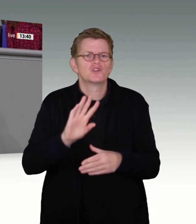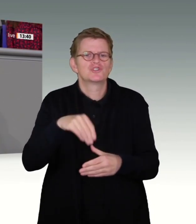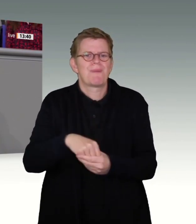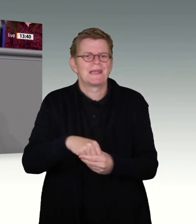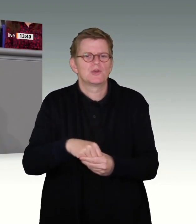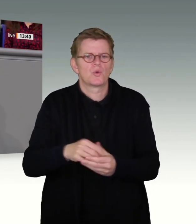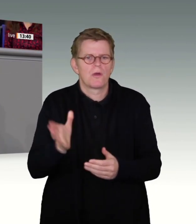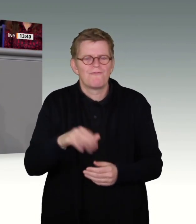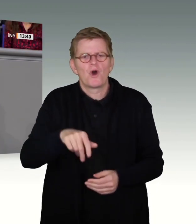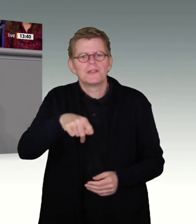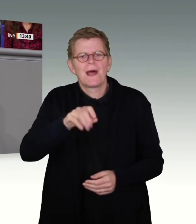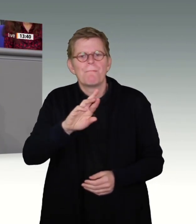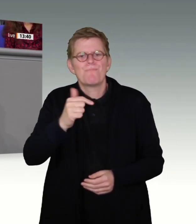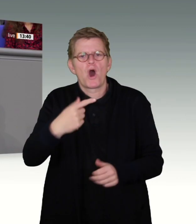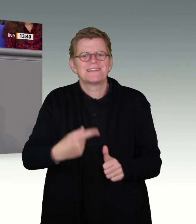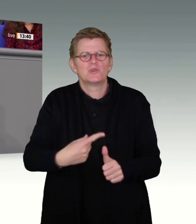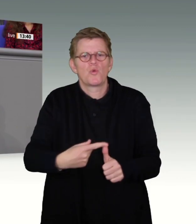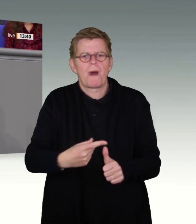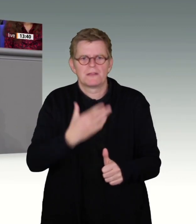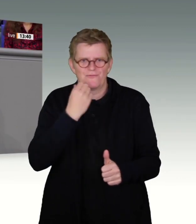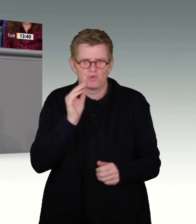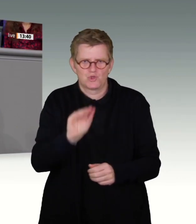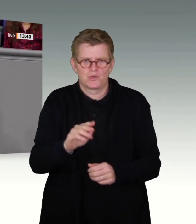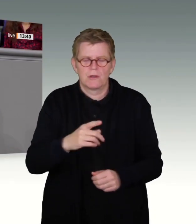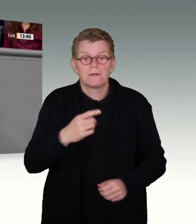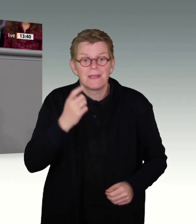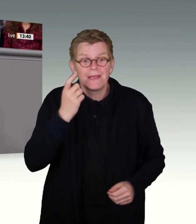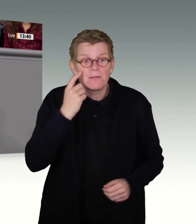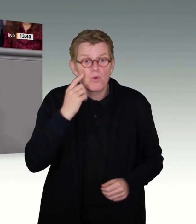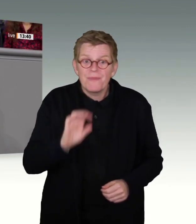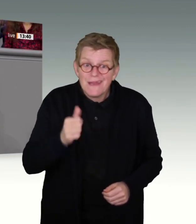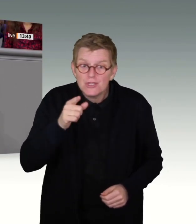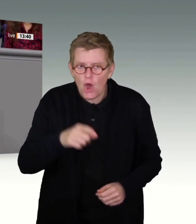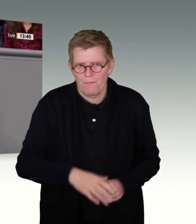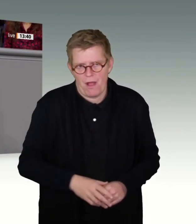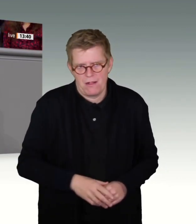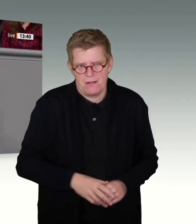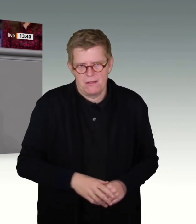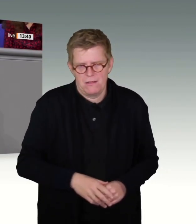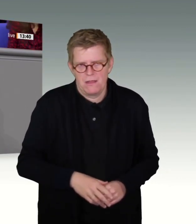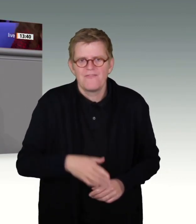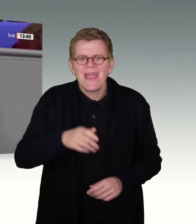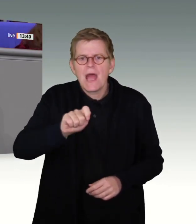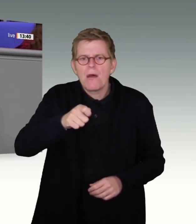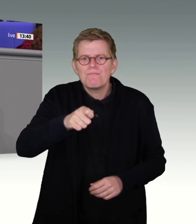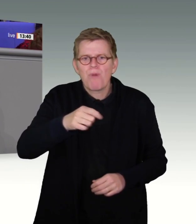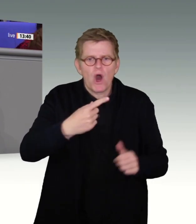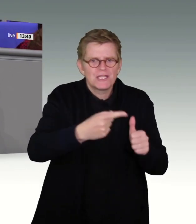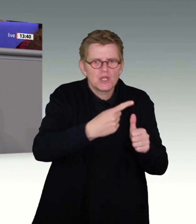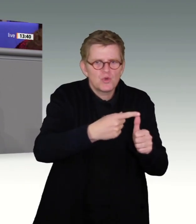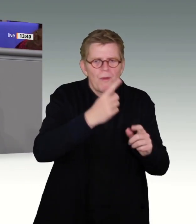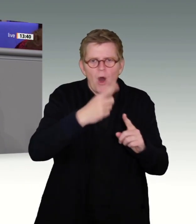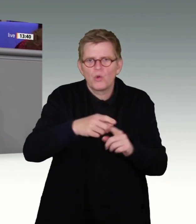von Portnummern zu treffen. Ich versuche es nochmal, ich habe es schon mal gesagt, Portnummern und IP-Adressen sind